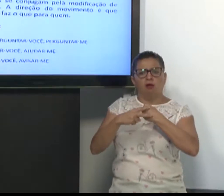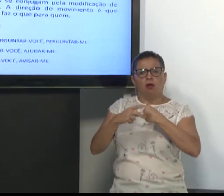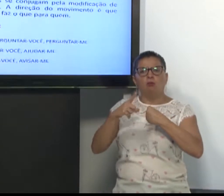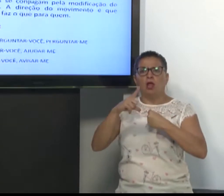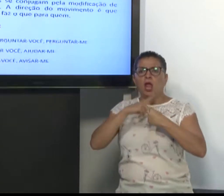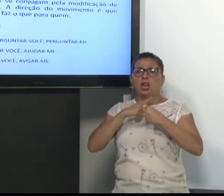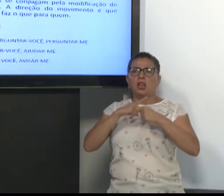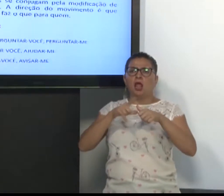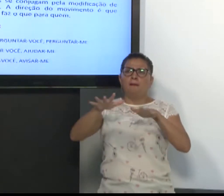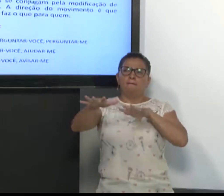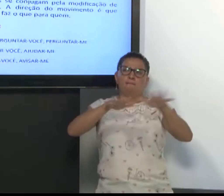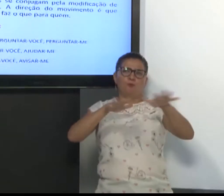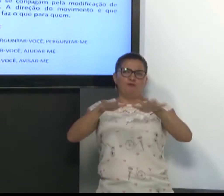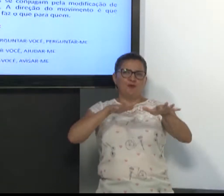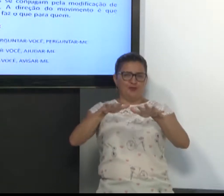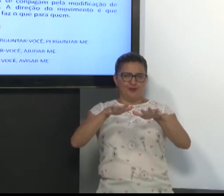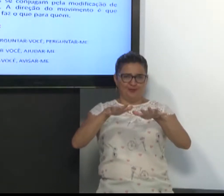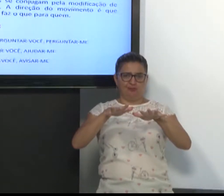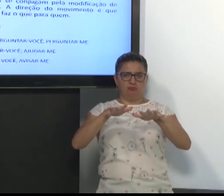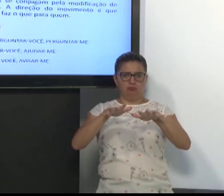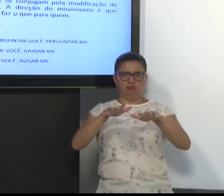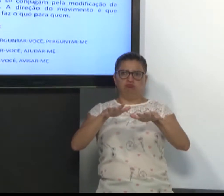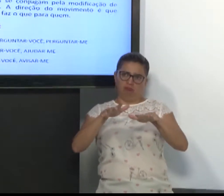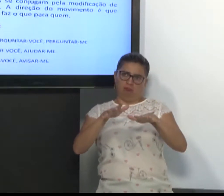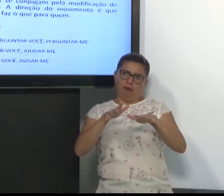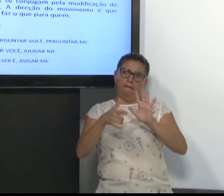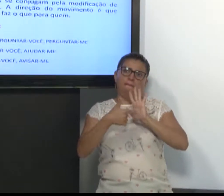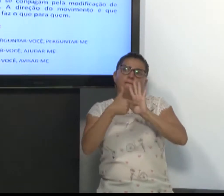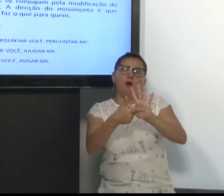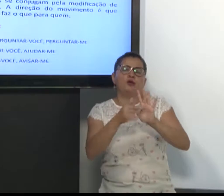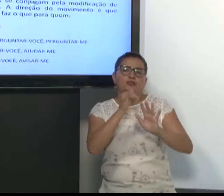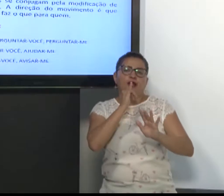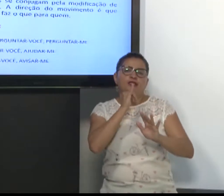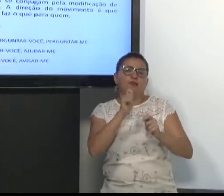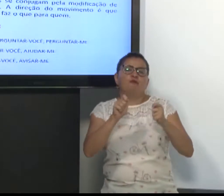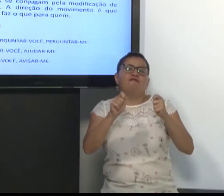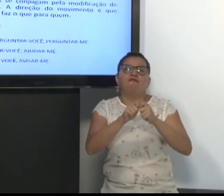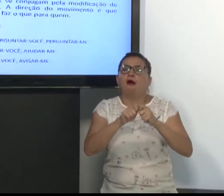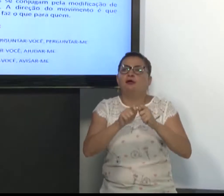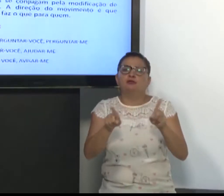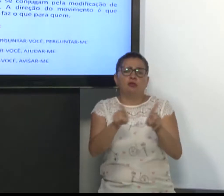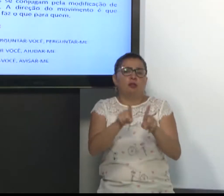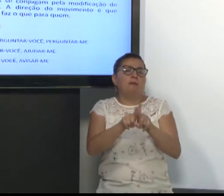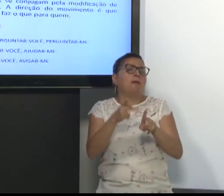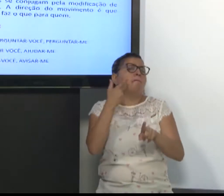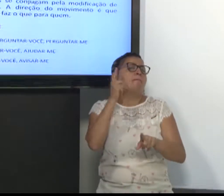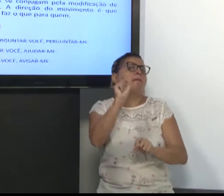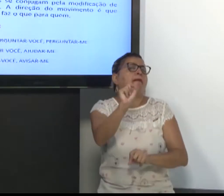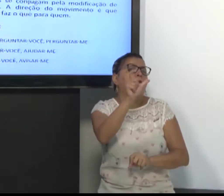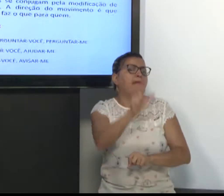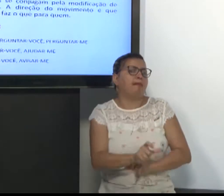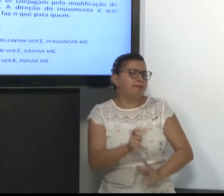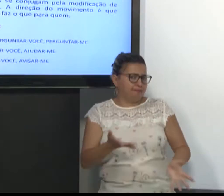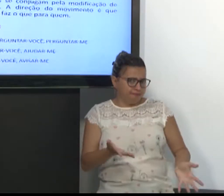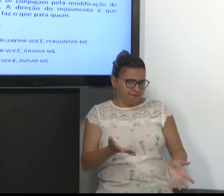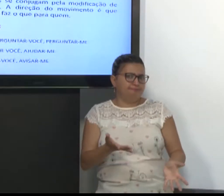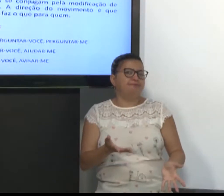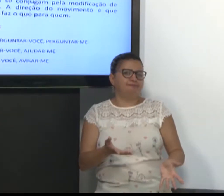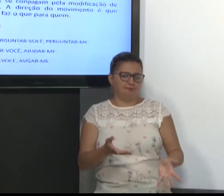Então, estes verbos têm movimento e